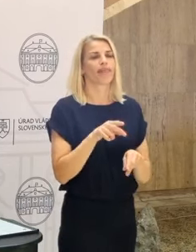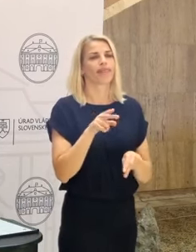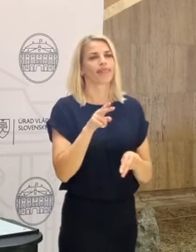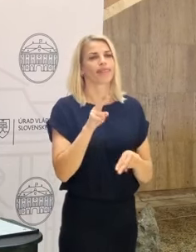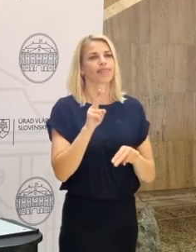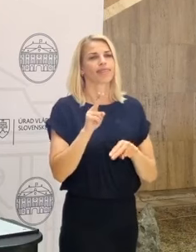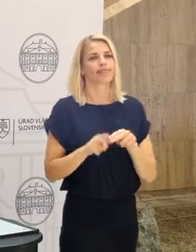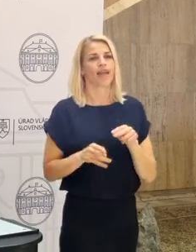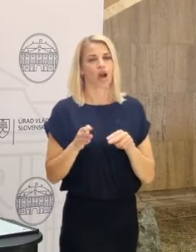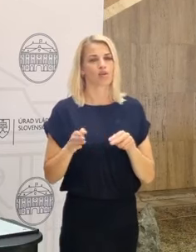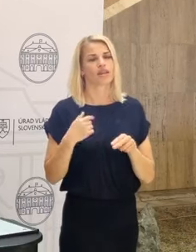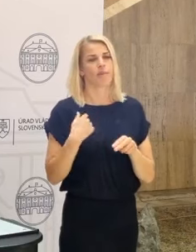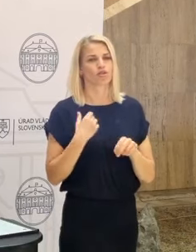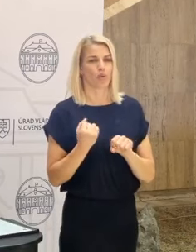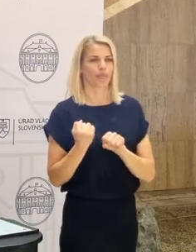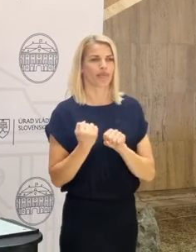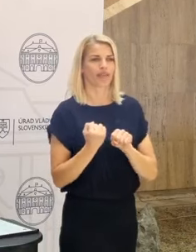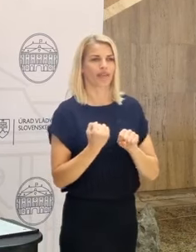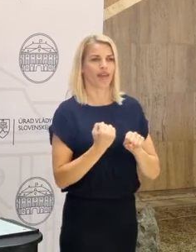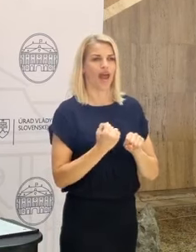Ja by som to radšej ťahal do toho,